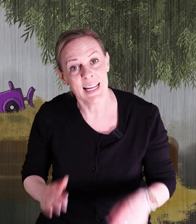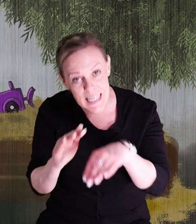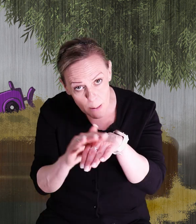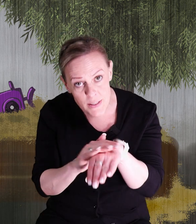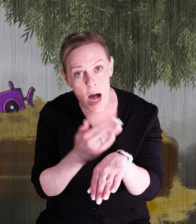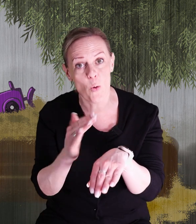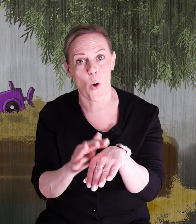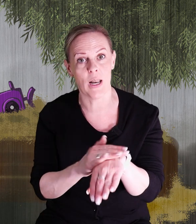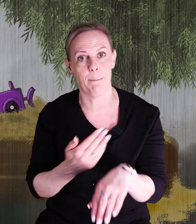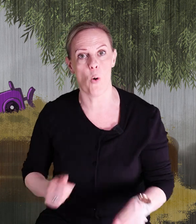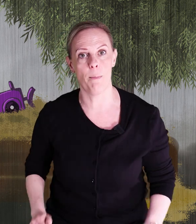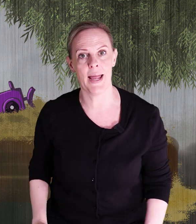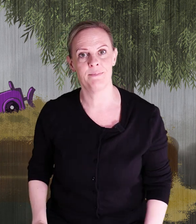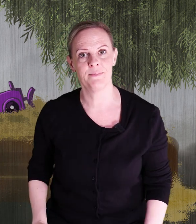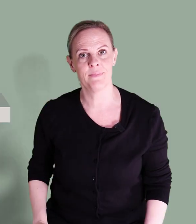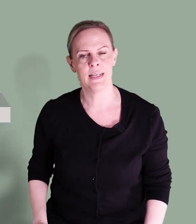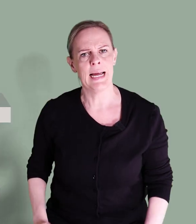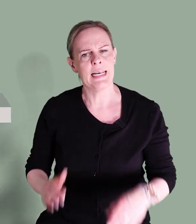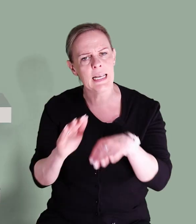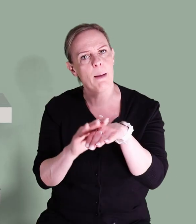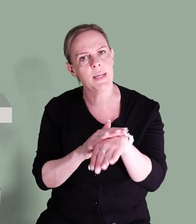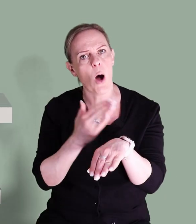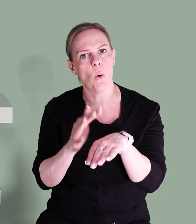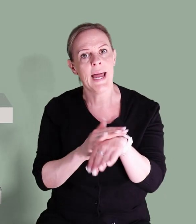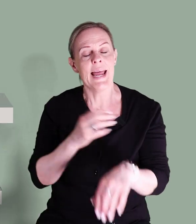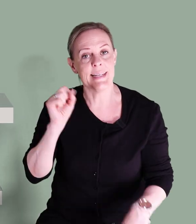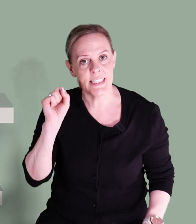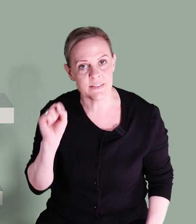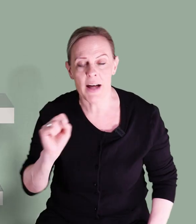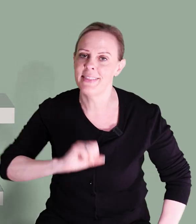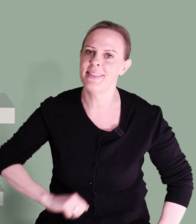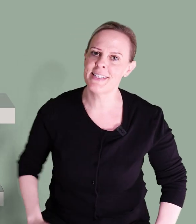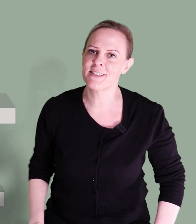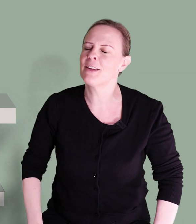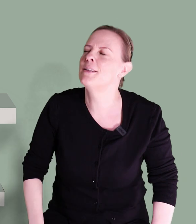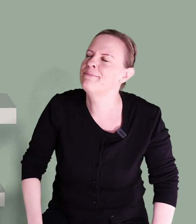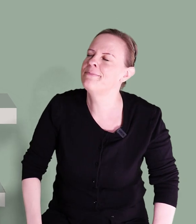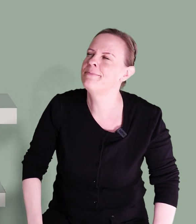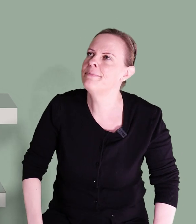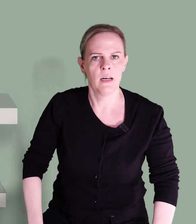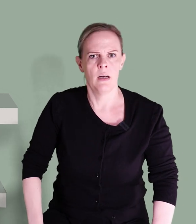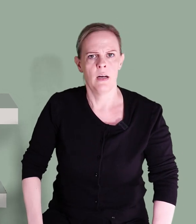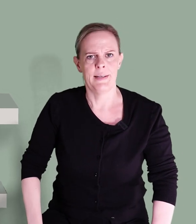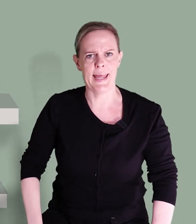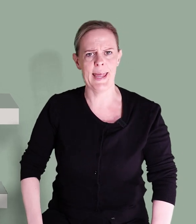Lilla Mjau håller på med. Lilla Mjau är Svantes skatt. Nej,